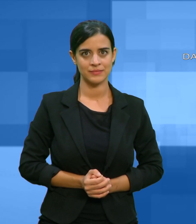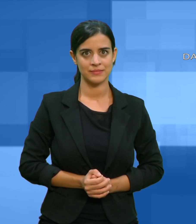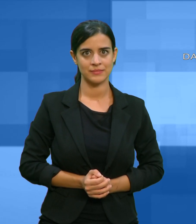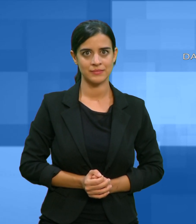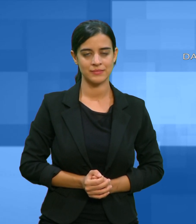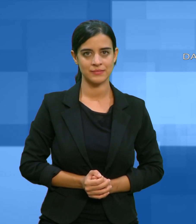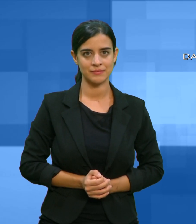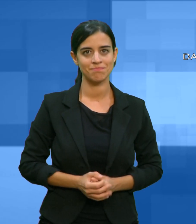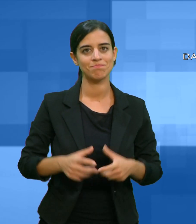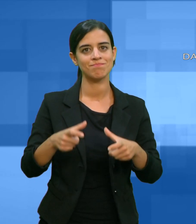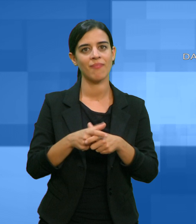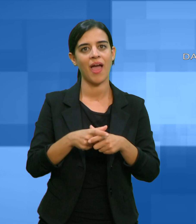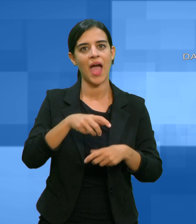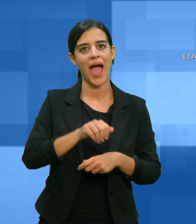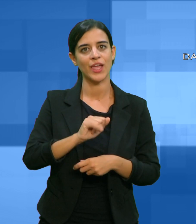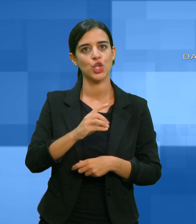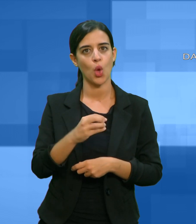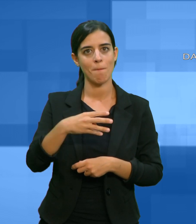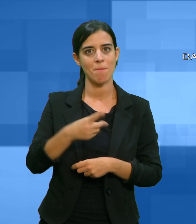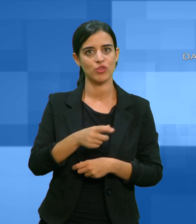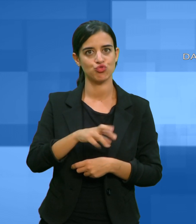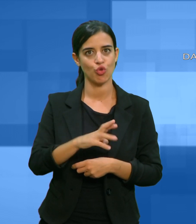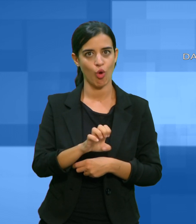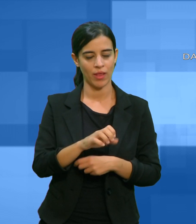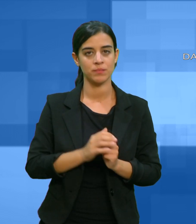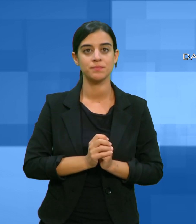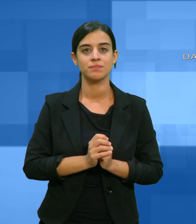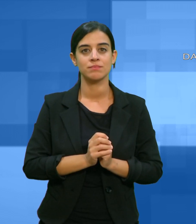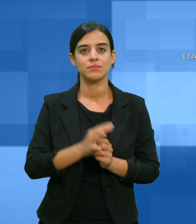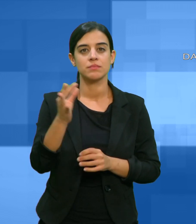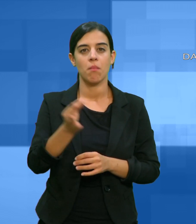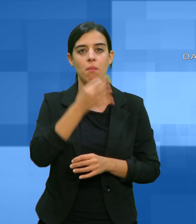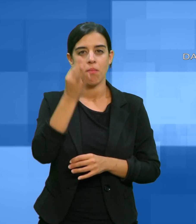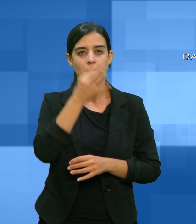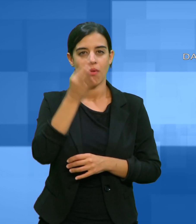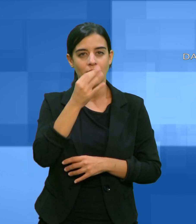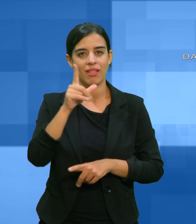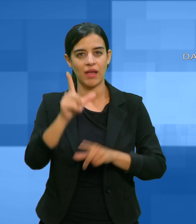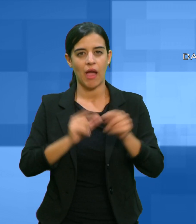Aido Maggiore sequestro piantagione di canapa un arresto.